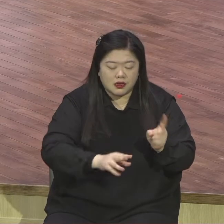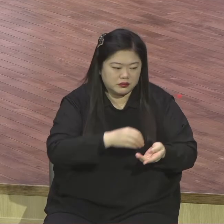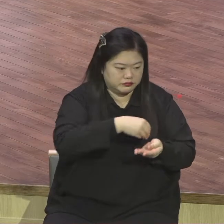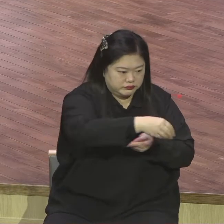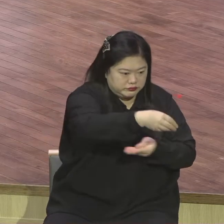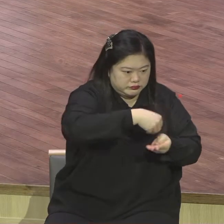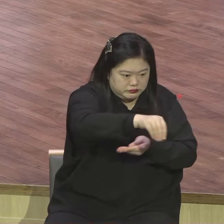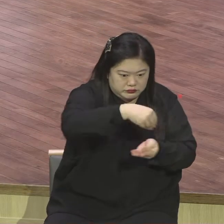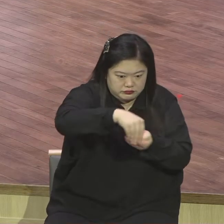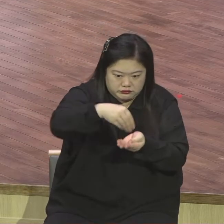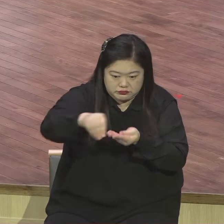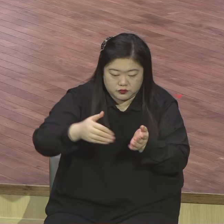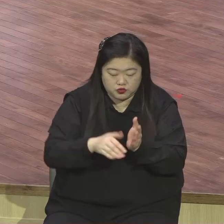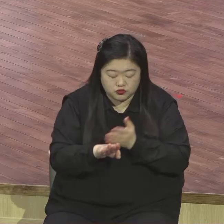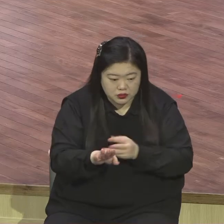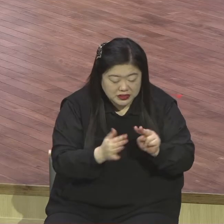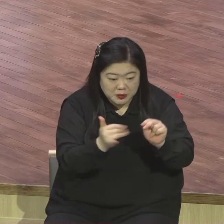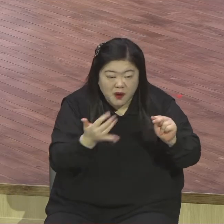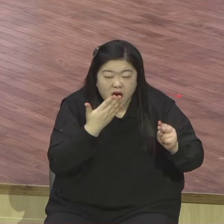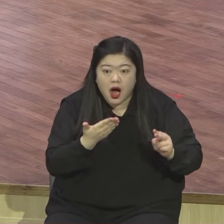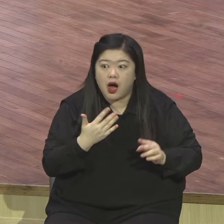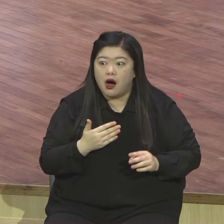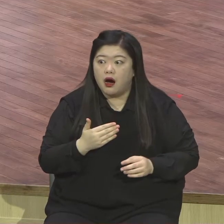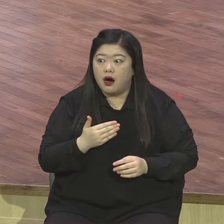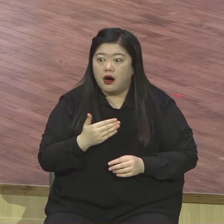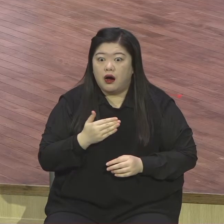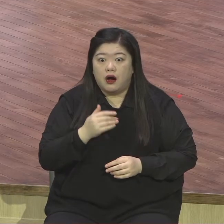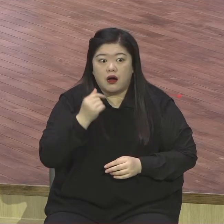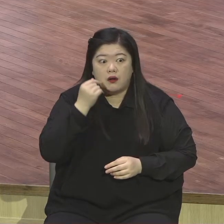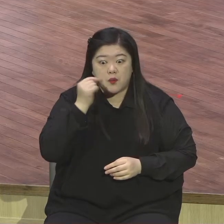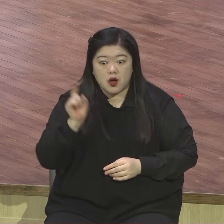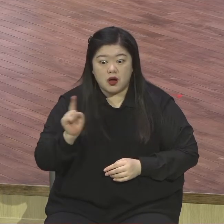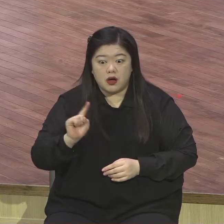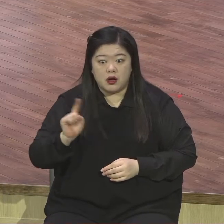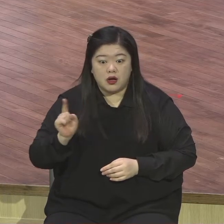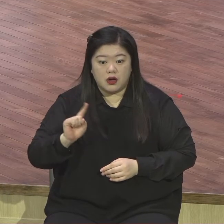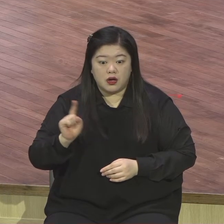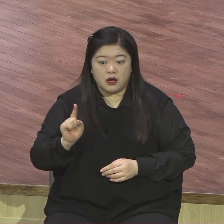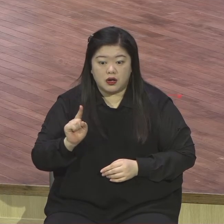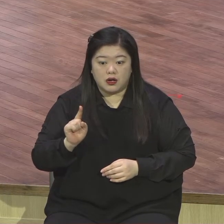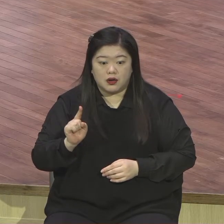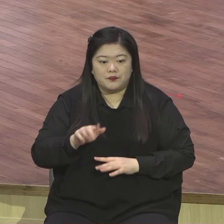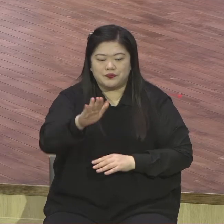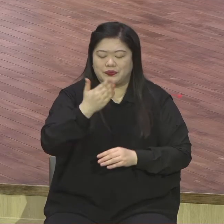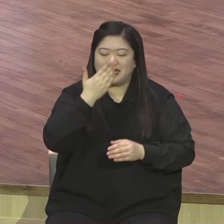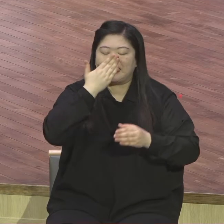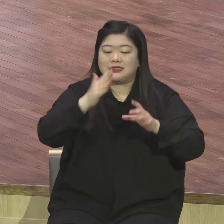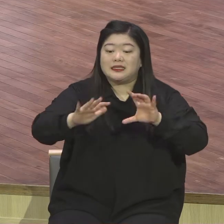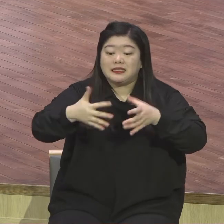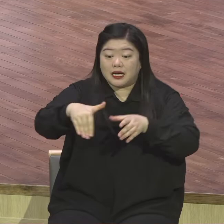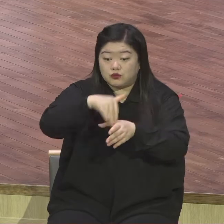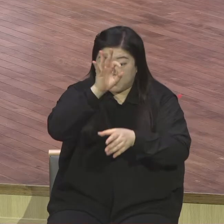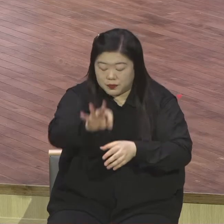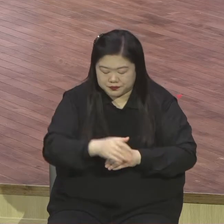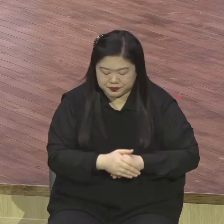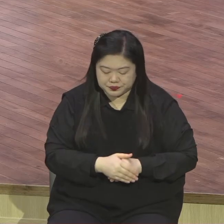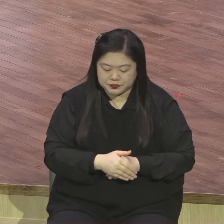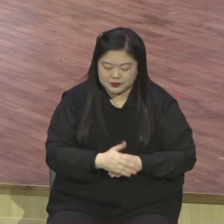시작했어요. 이스라엘 사람들 전통이 있습니다. 유대교 전통이 뭐냐면